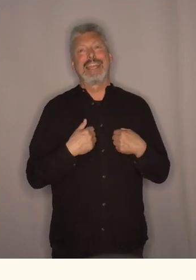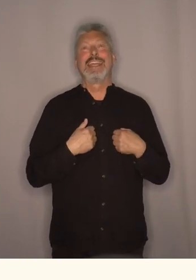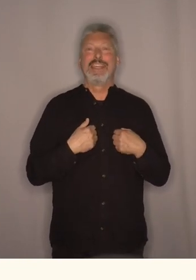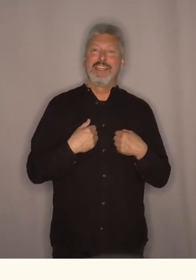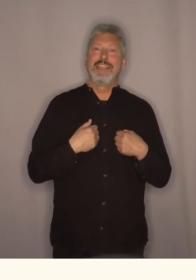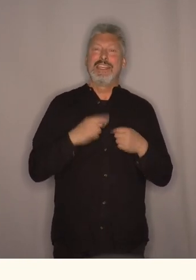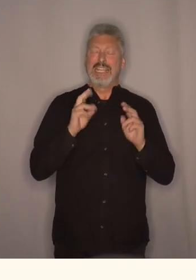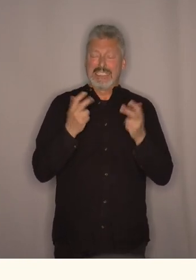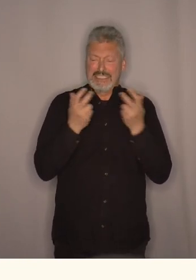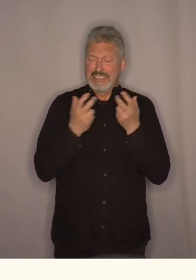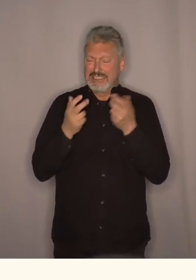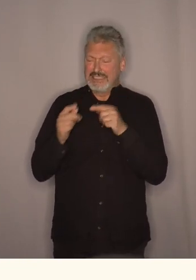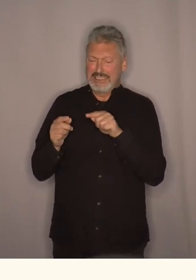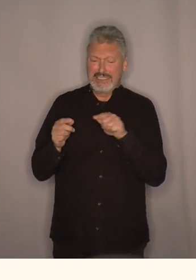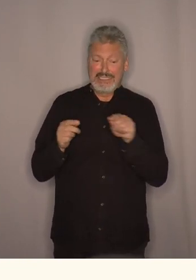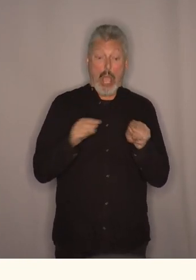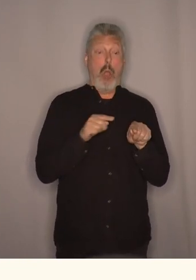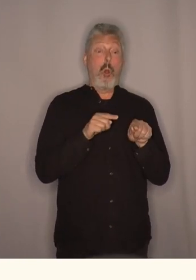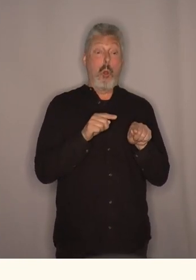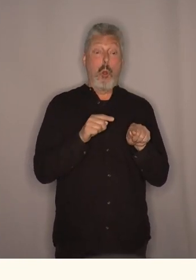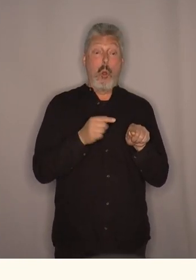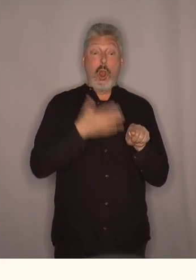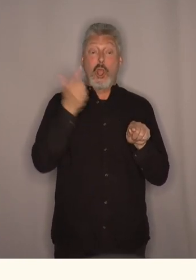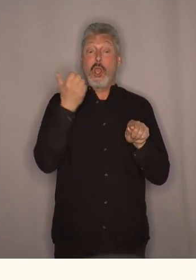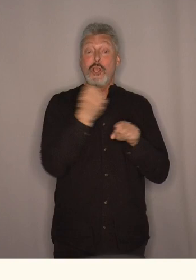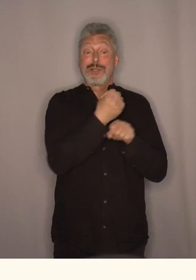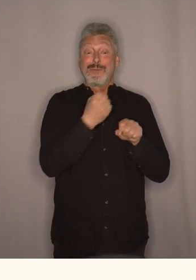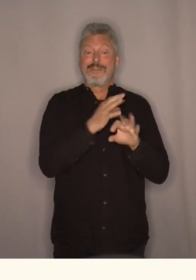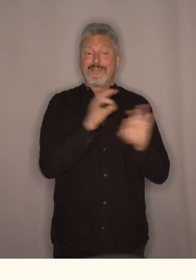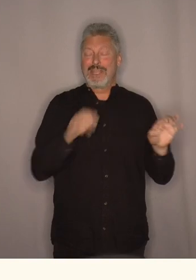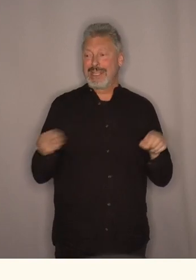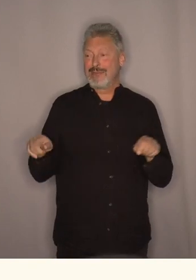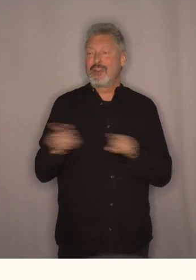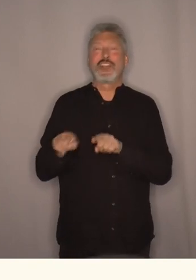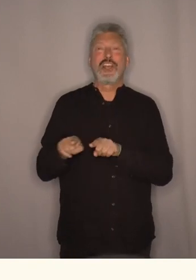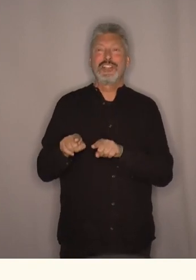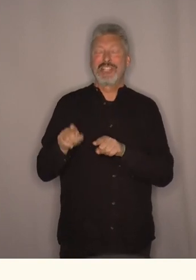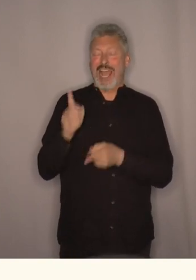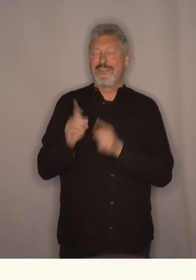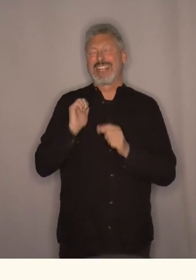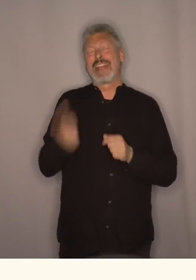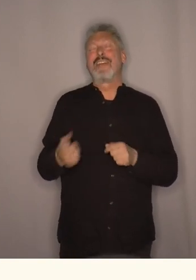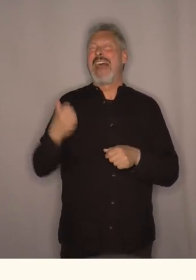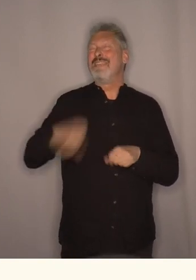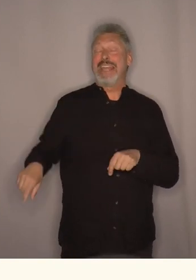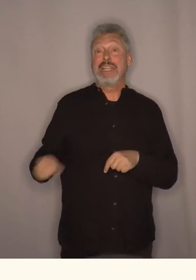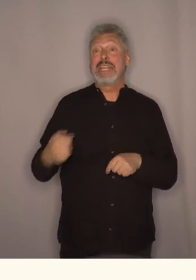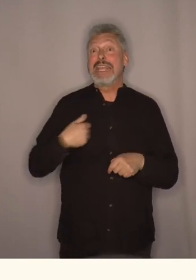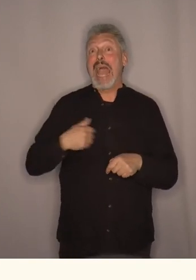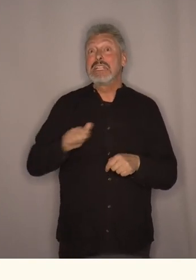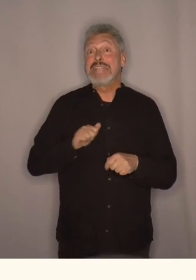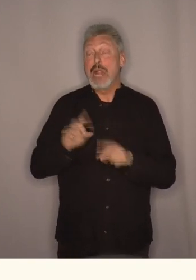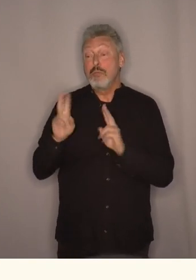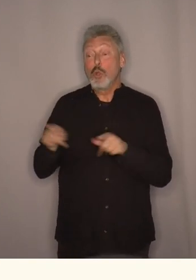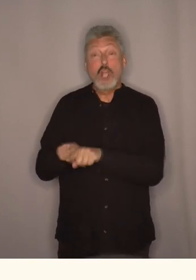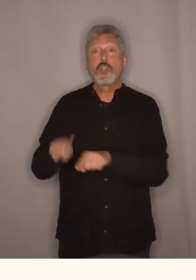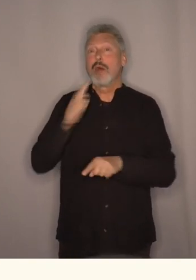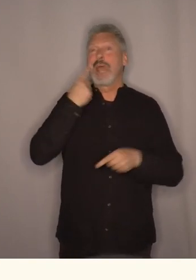litt tid på å finne meg noen lysebrune som jeg synes var fine og min søster valgte selvfølgelig noen som var helt hvite som jeg aldri kunne gått med.